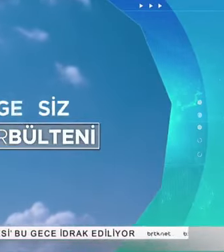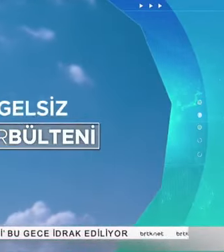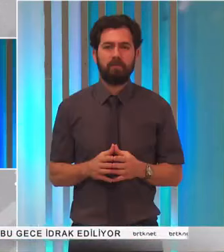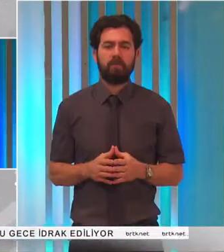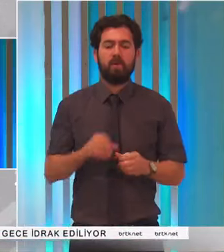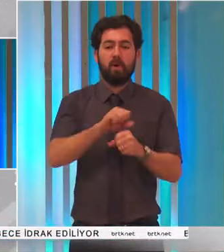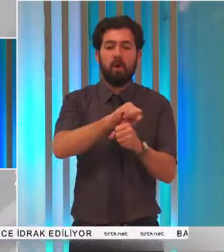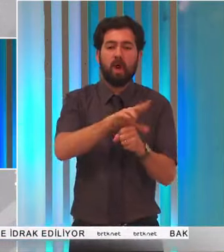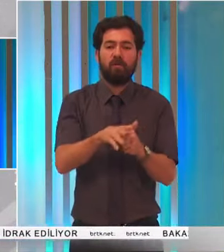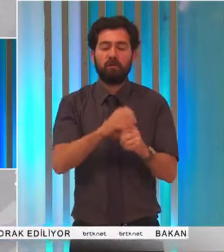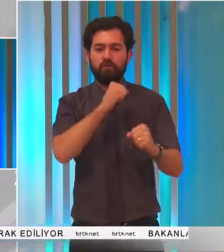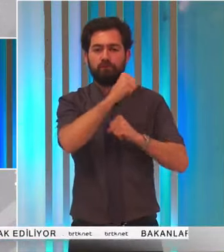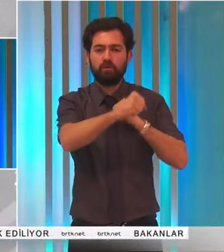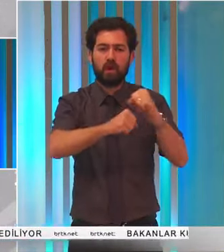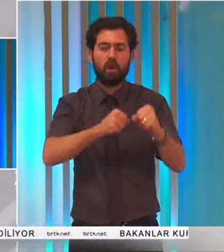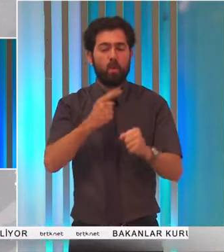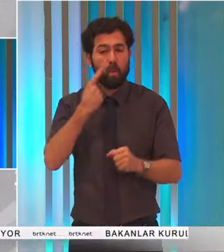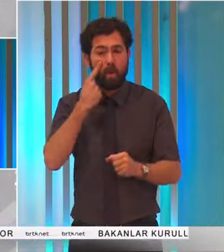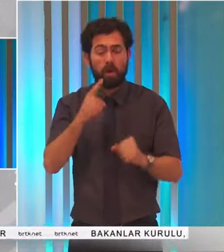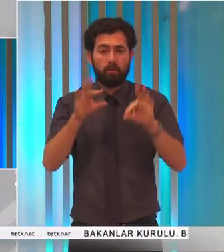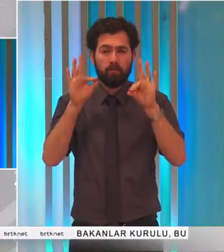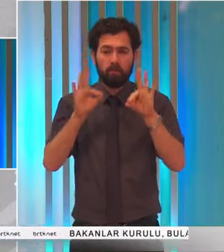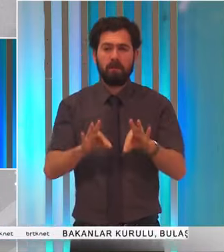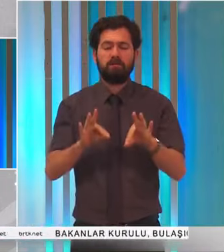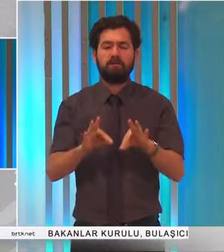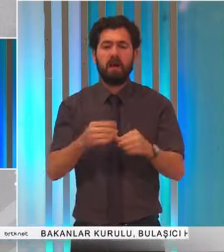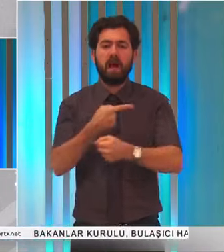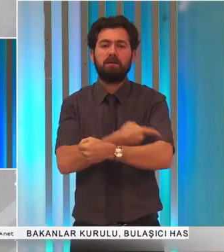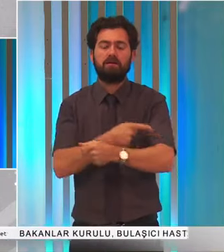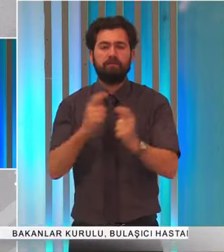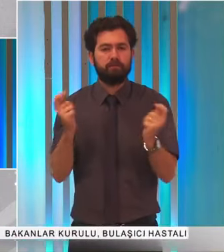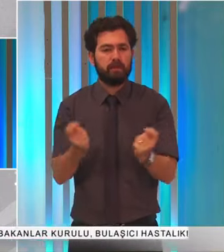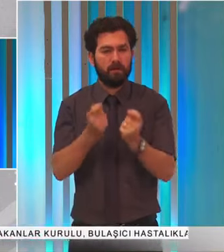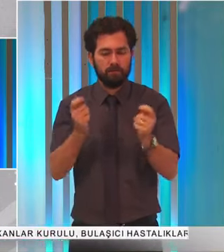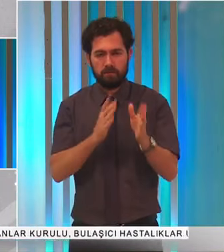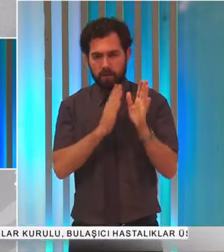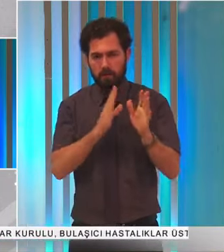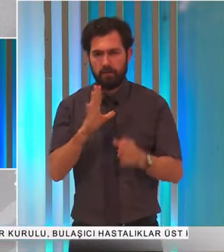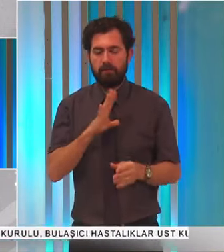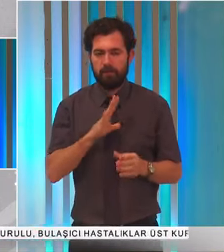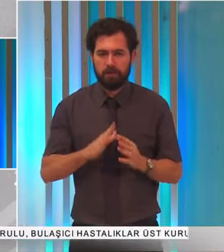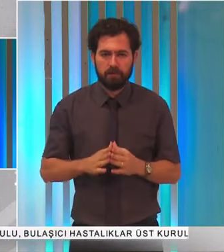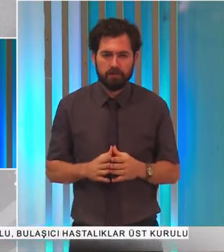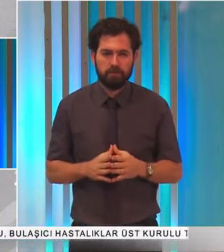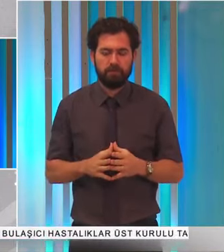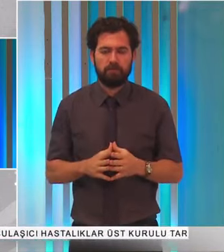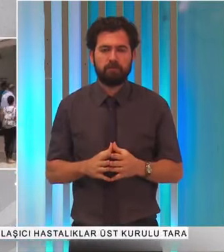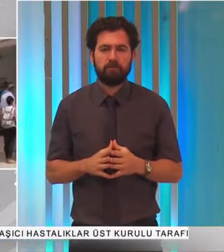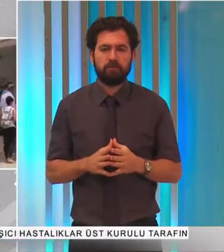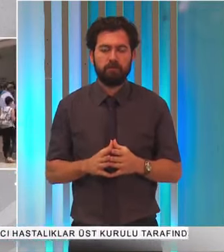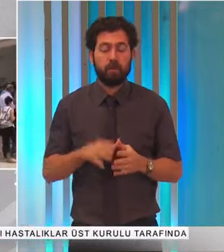Covid-19'da mücadele kapsamında başlatılan aşılama çalışmaları sürüyor.